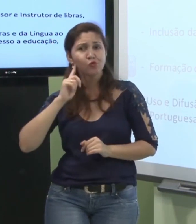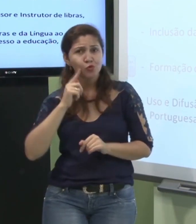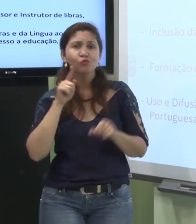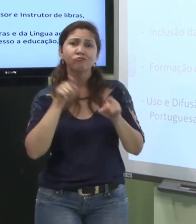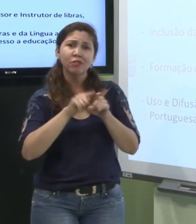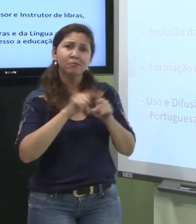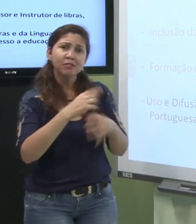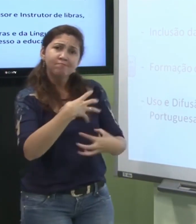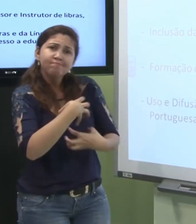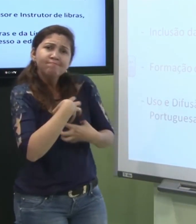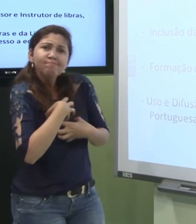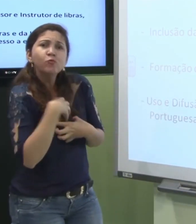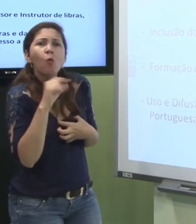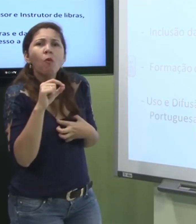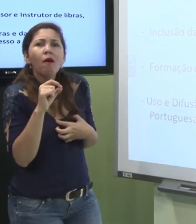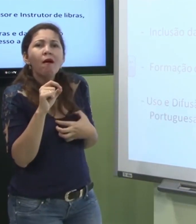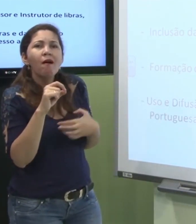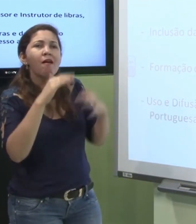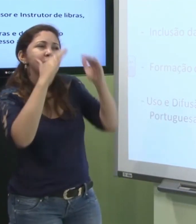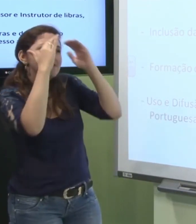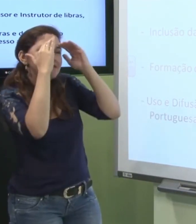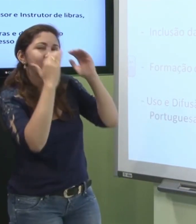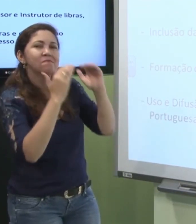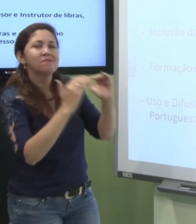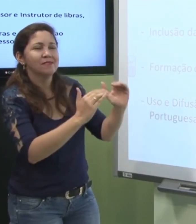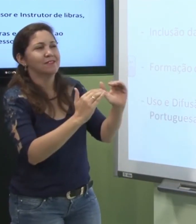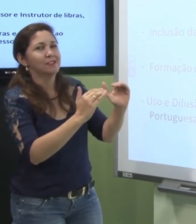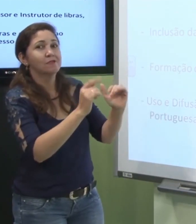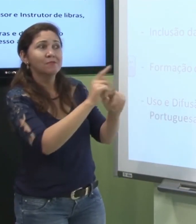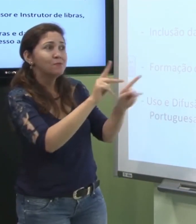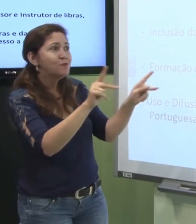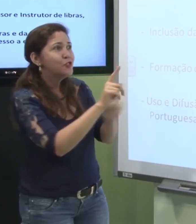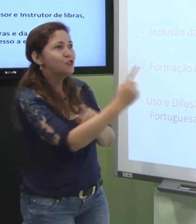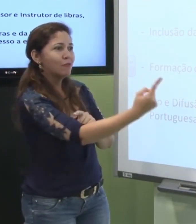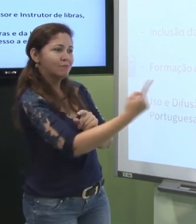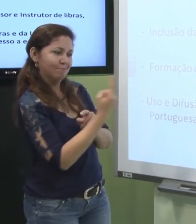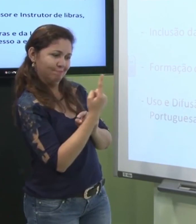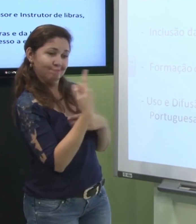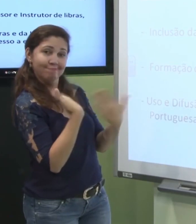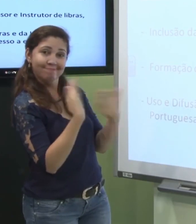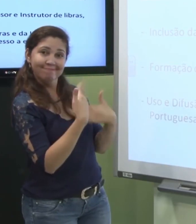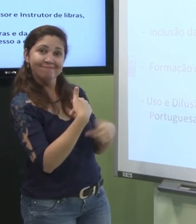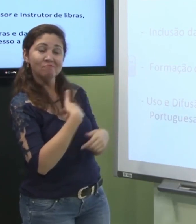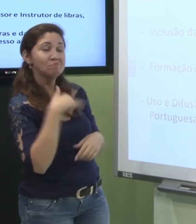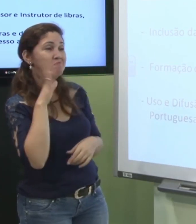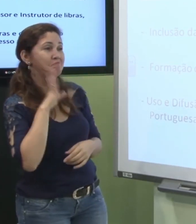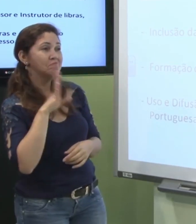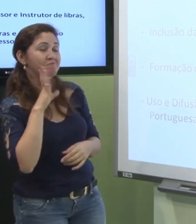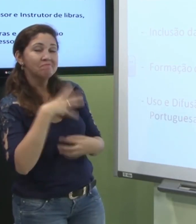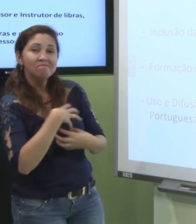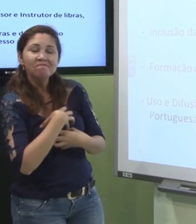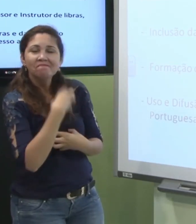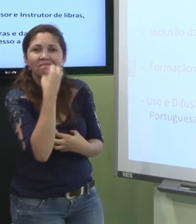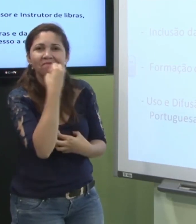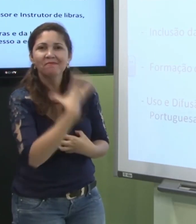assim como o aluno ele precisa respeitar o seu professor que legal o professor conversa comigo